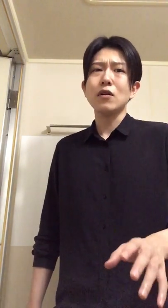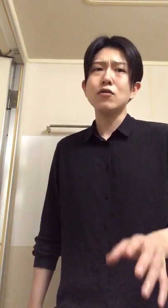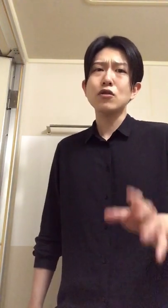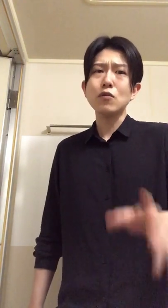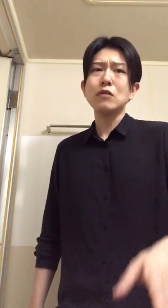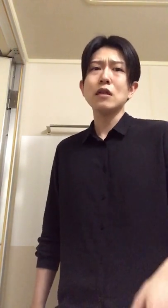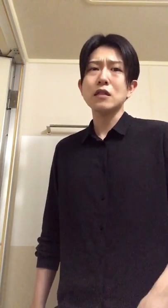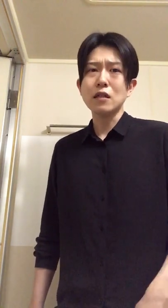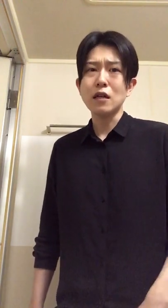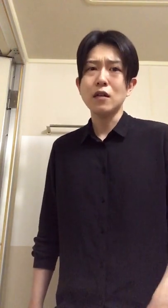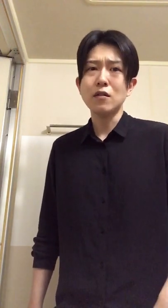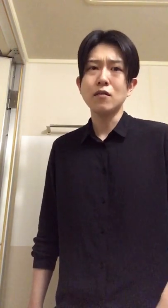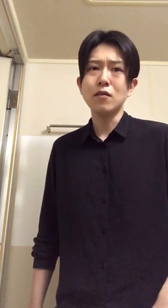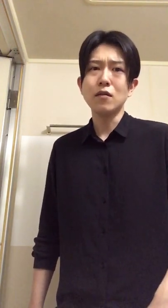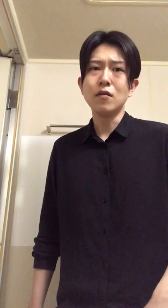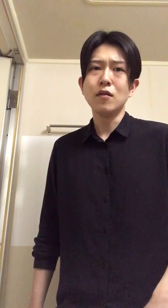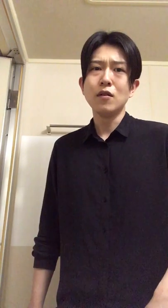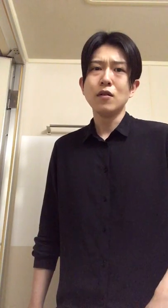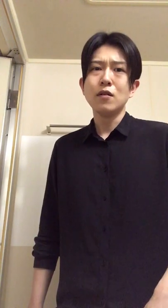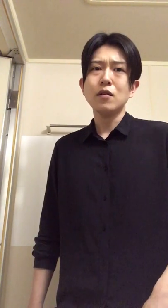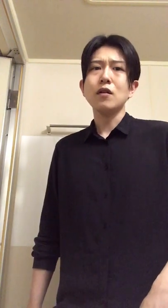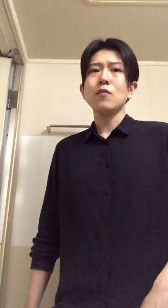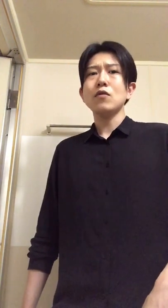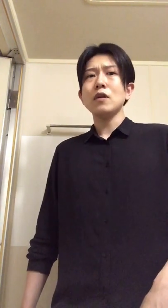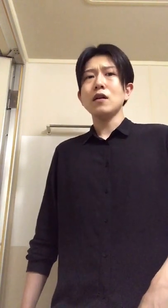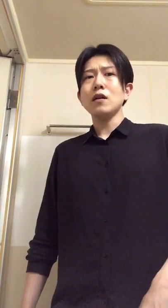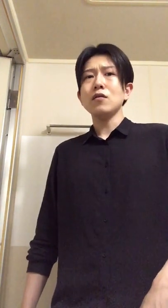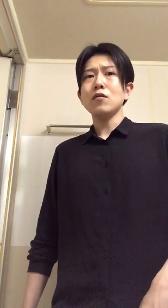とかいう人もいるわけじゃんかうんああもうねあの